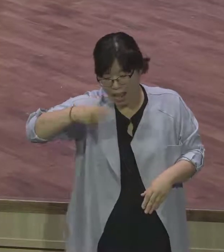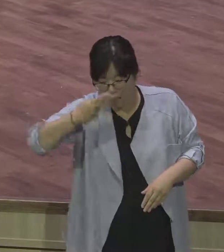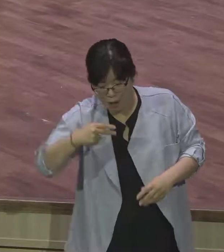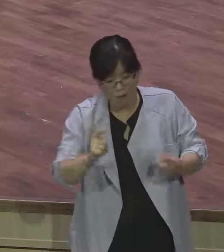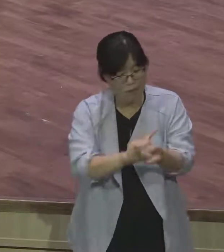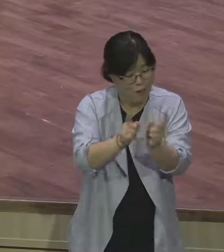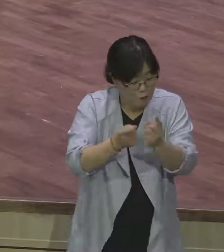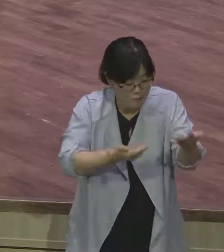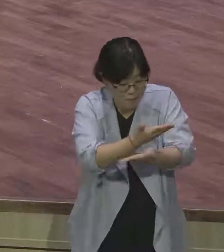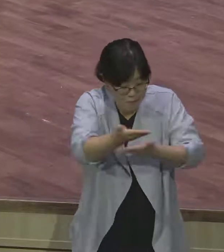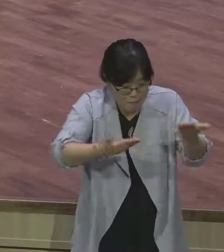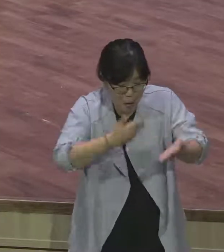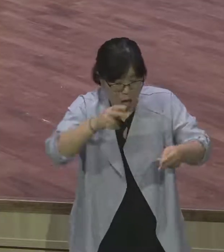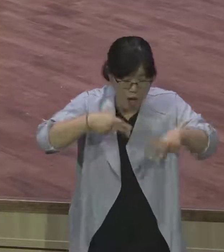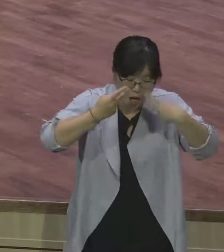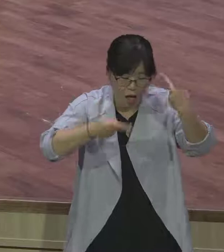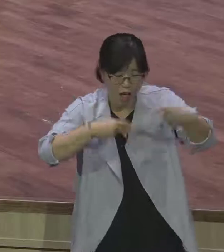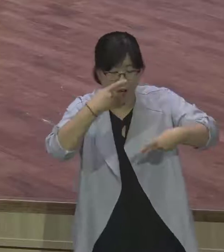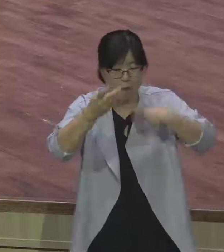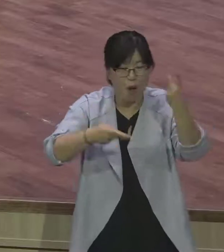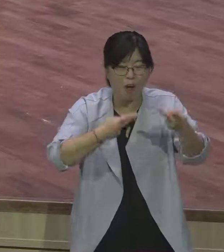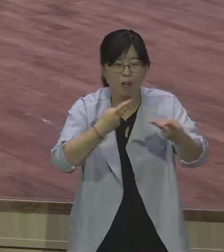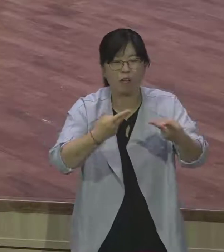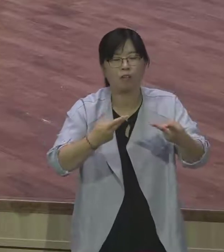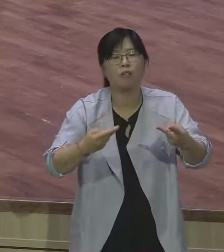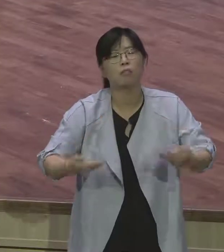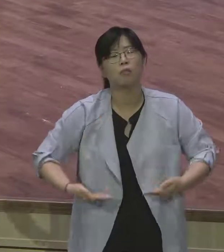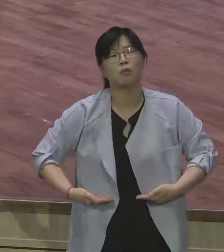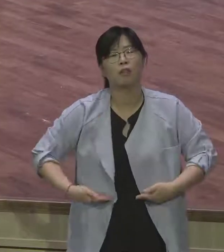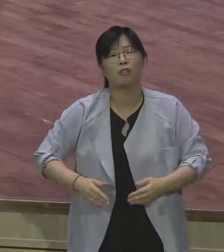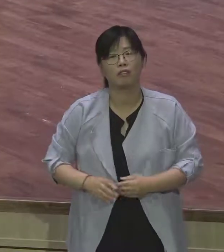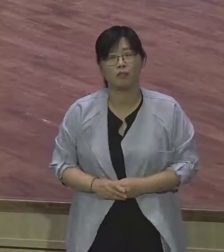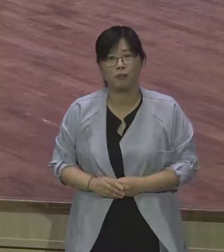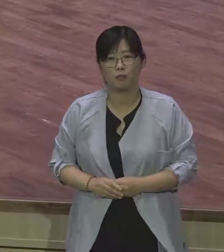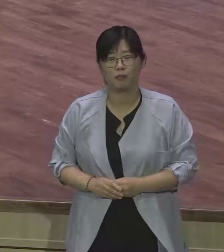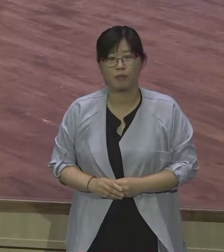팍팍팍팍팍. 우리 기독교는요. 말로 한다 치면 먹는 종교예요.